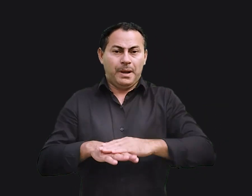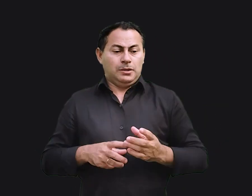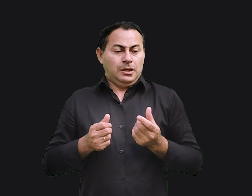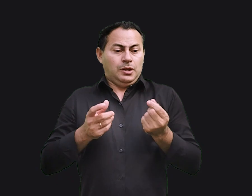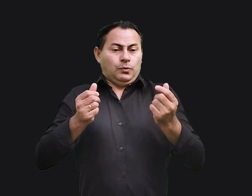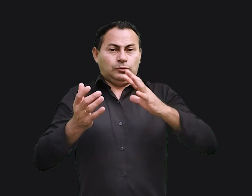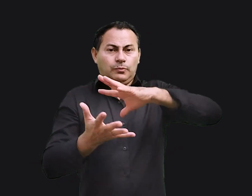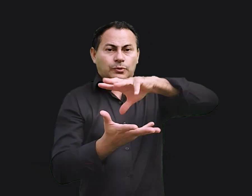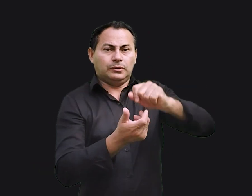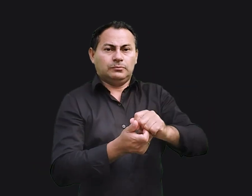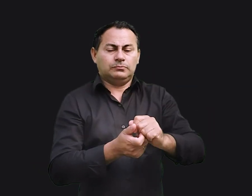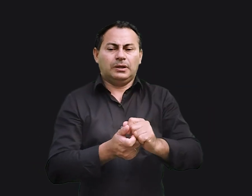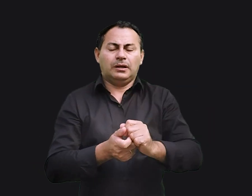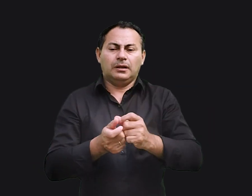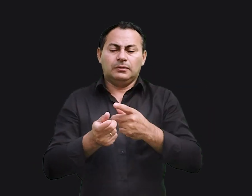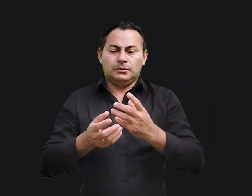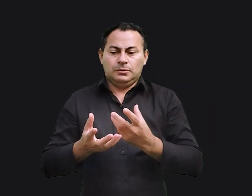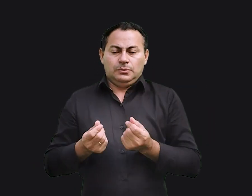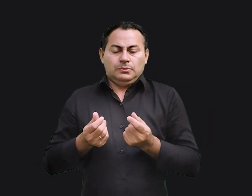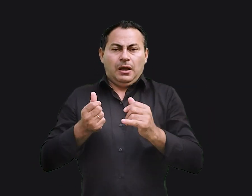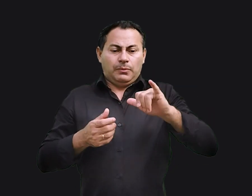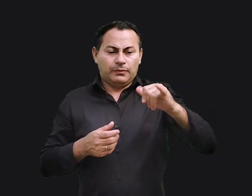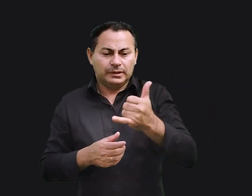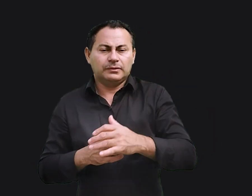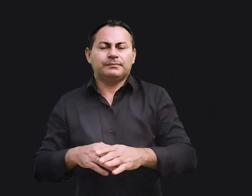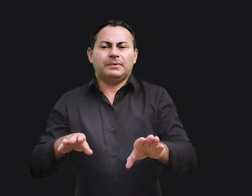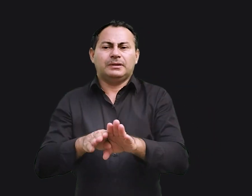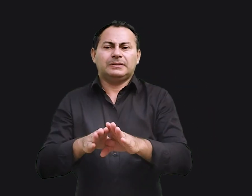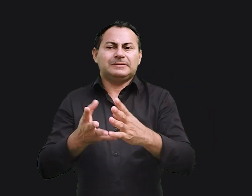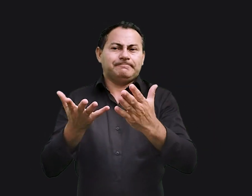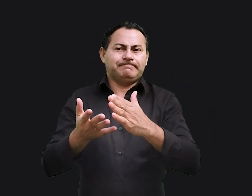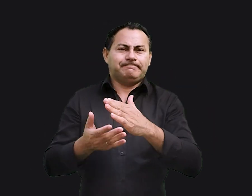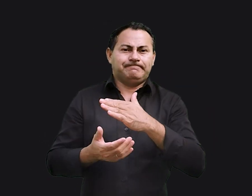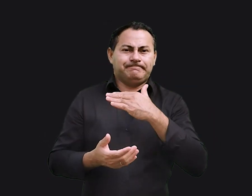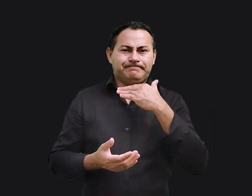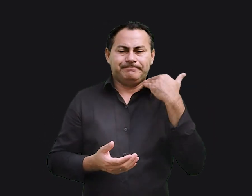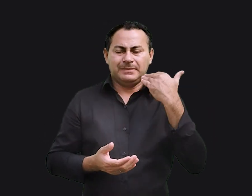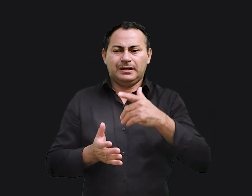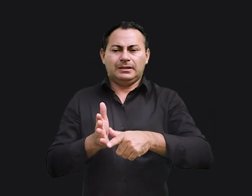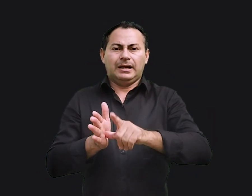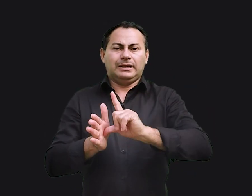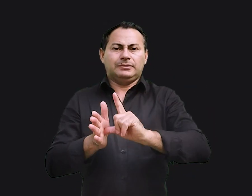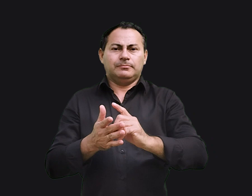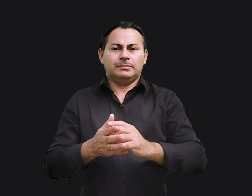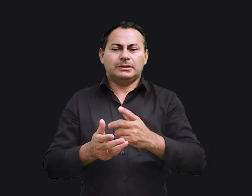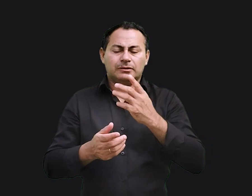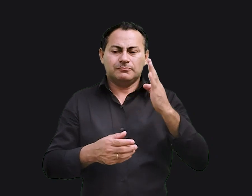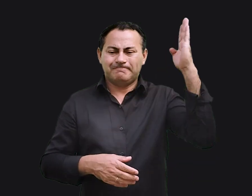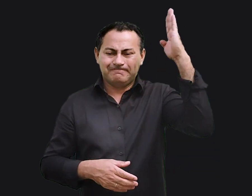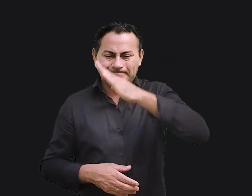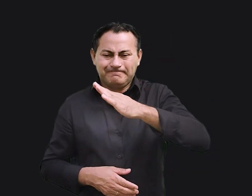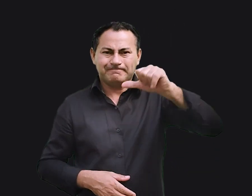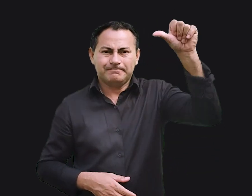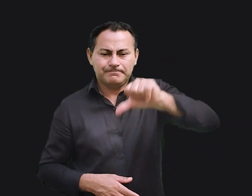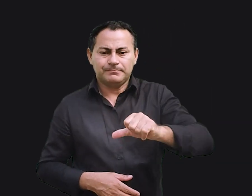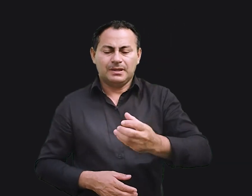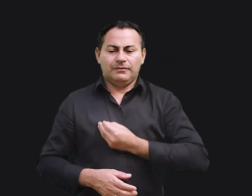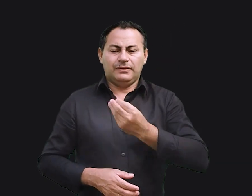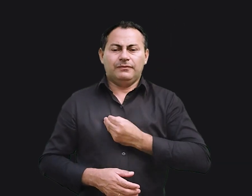mundo, Salomão ponderou sobre sua riqueza e morte inevitável e disse Há um mal terrível que vive debaixo do